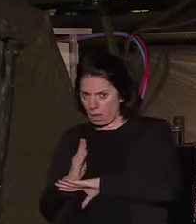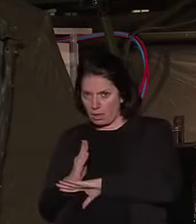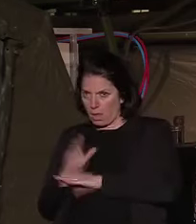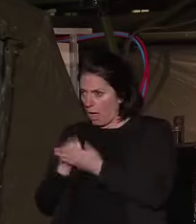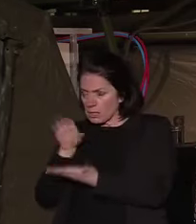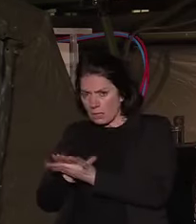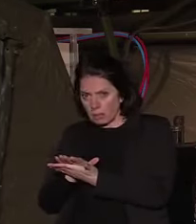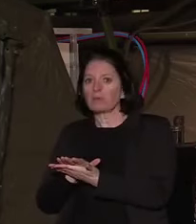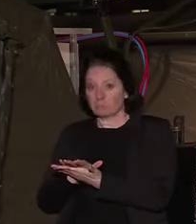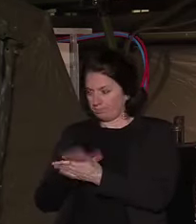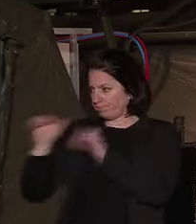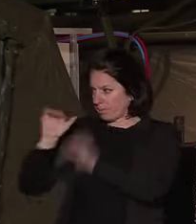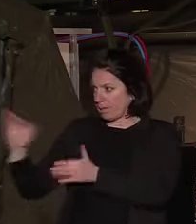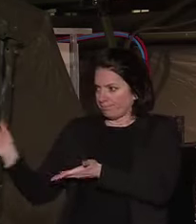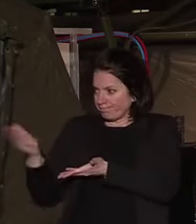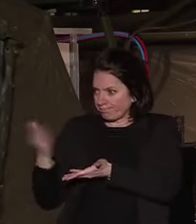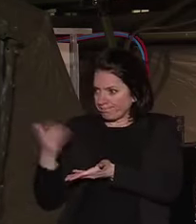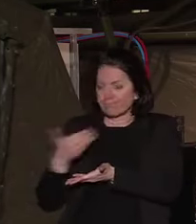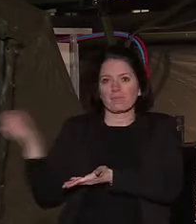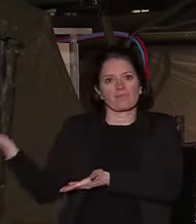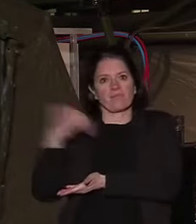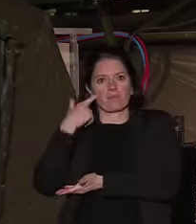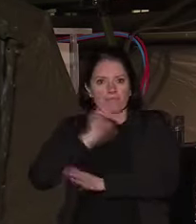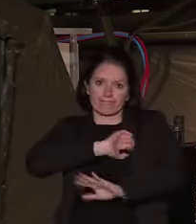soutiens à des femmes et des hommes qui se réengagent pour aider.